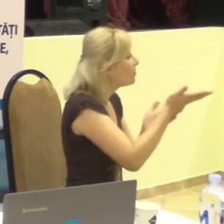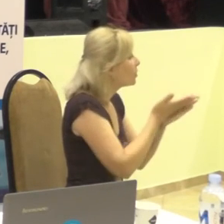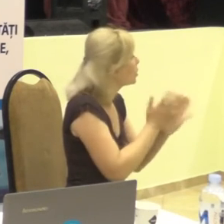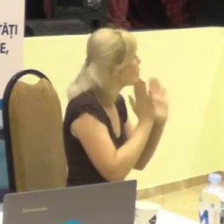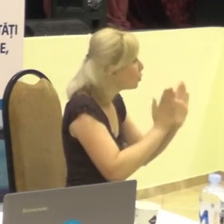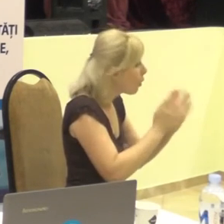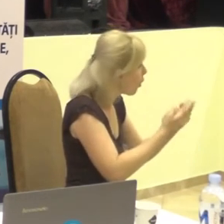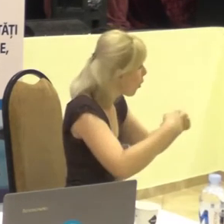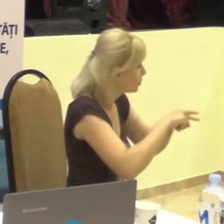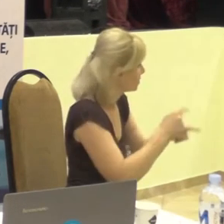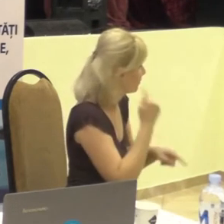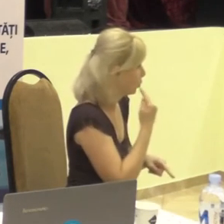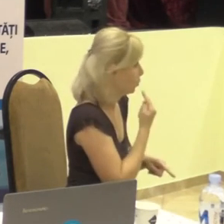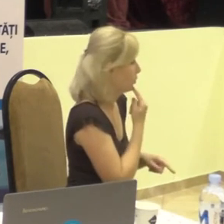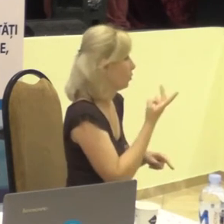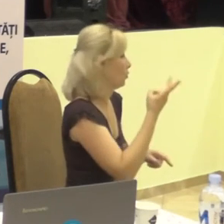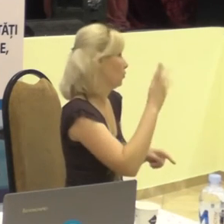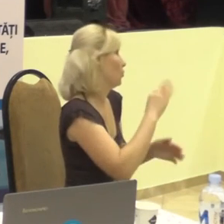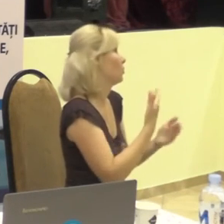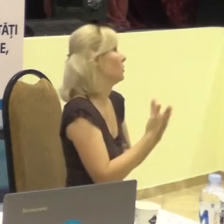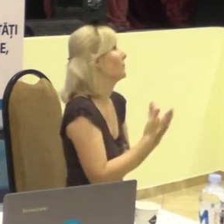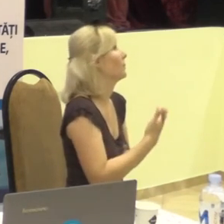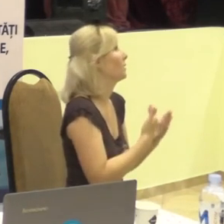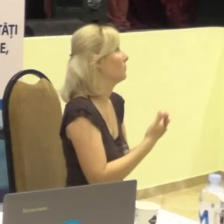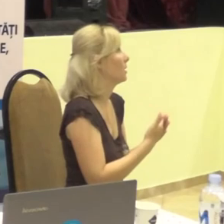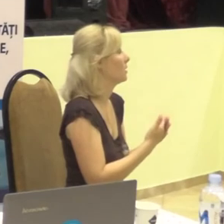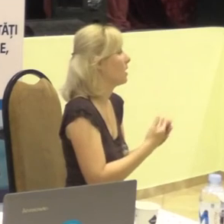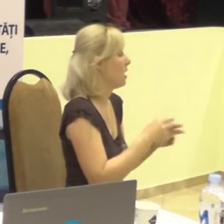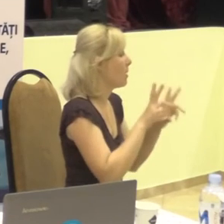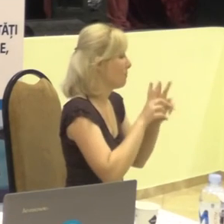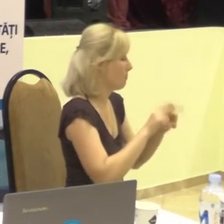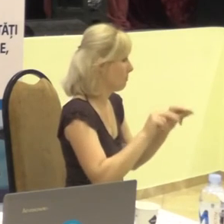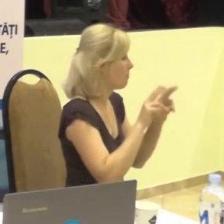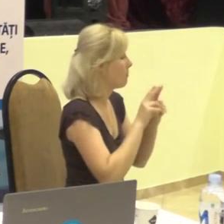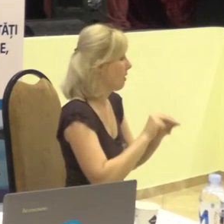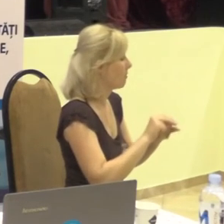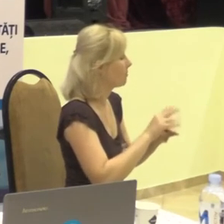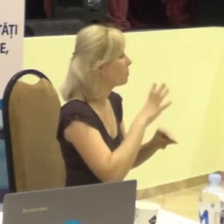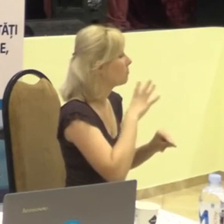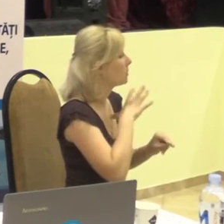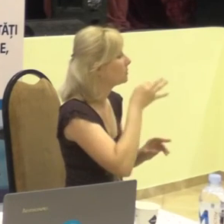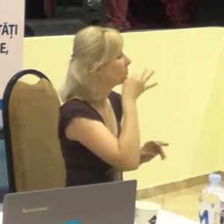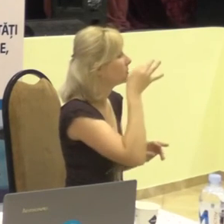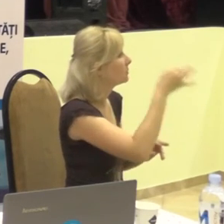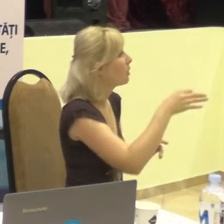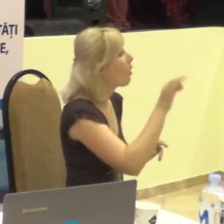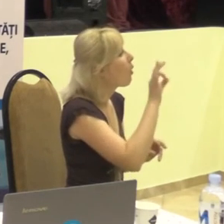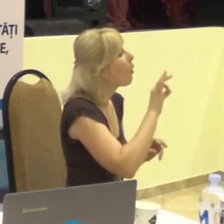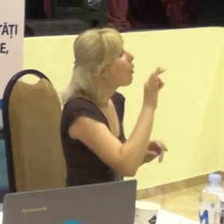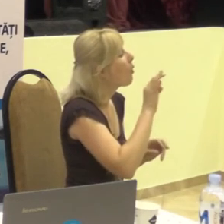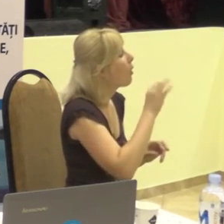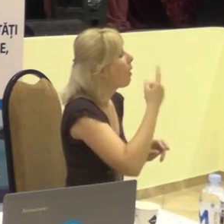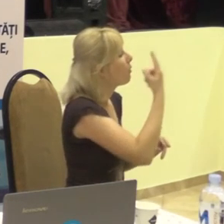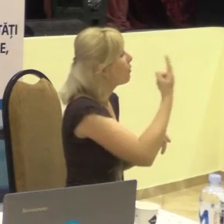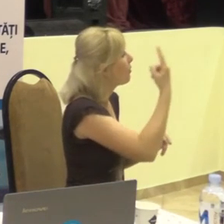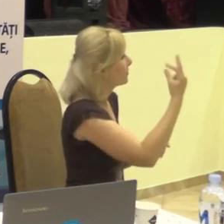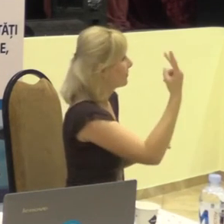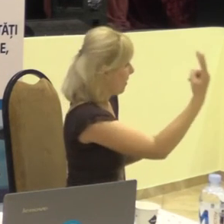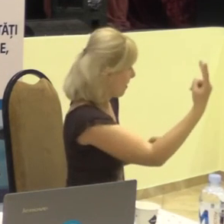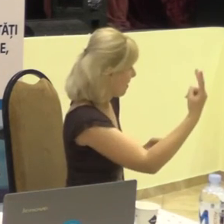Asociația Sursilor. Spre exemplu, doamna Natalia Babici s-a referit deja la serviciu 112.